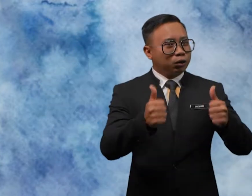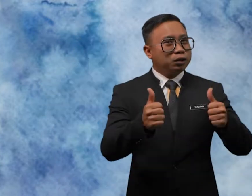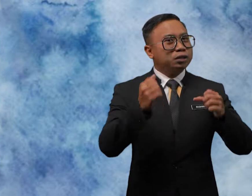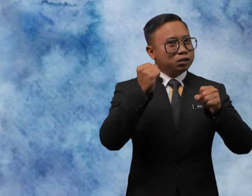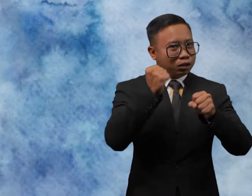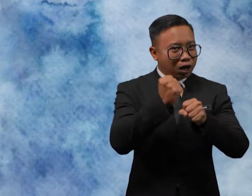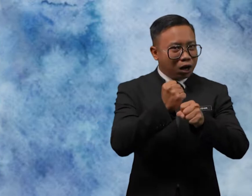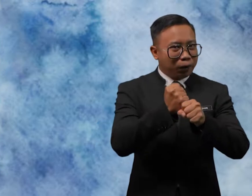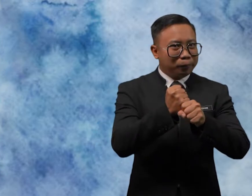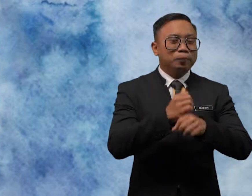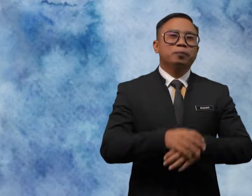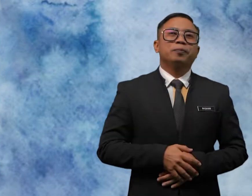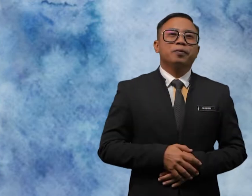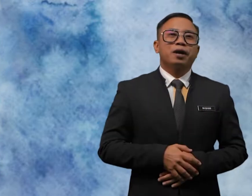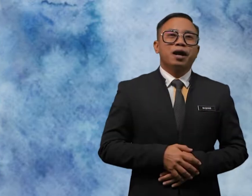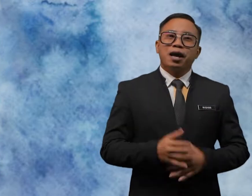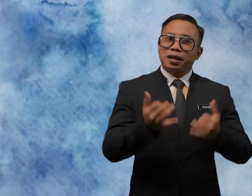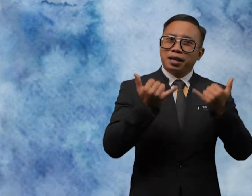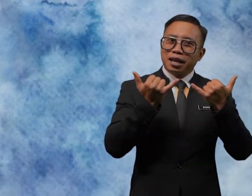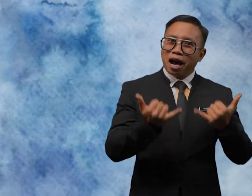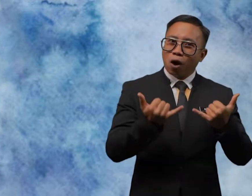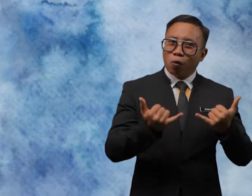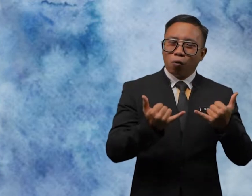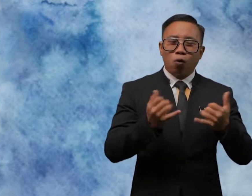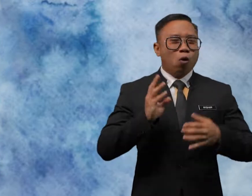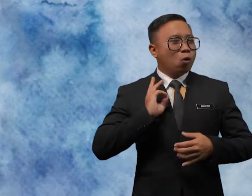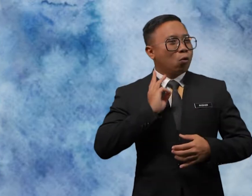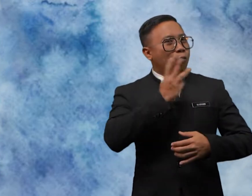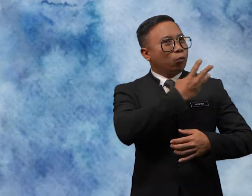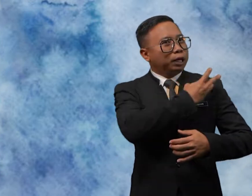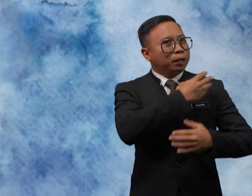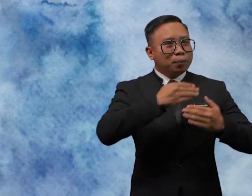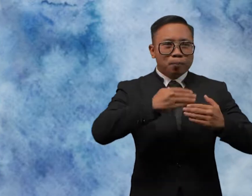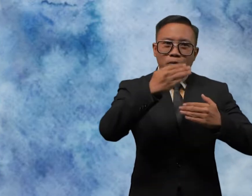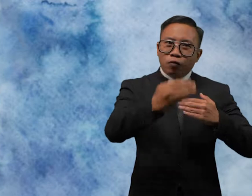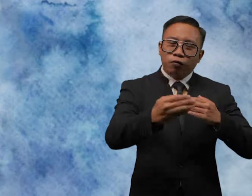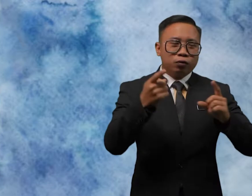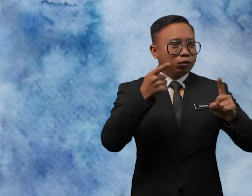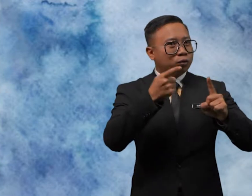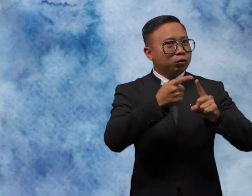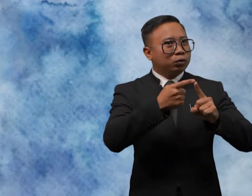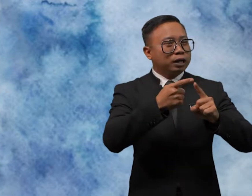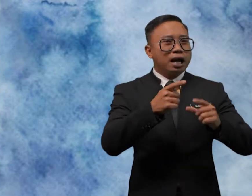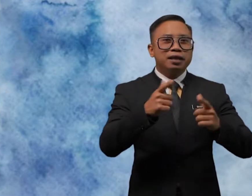good job, now, we move to another